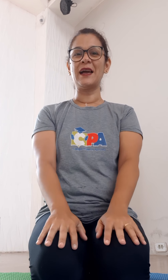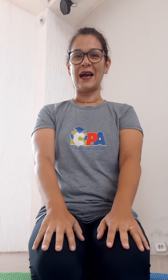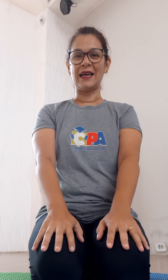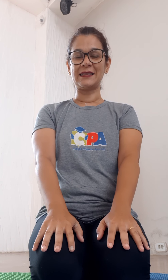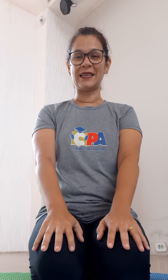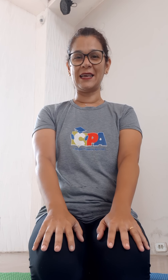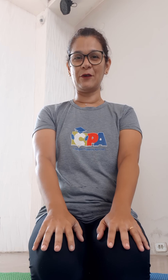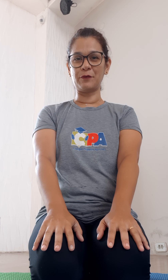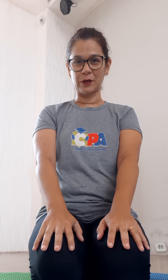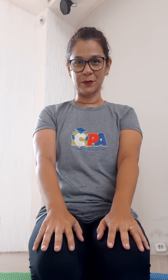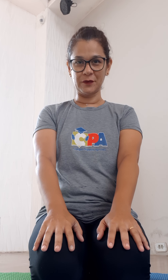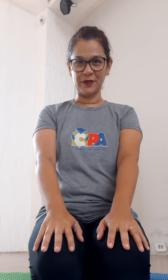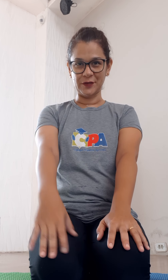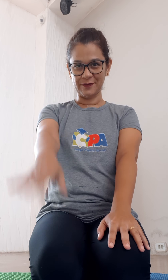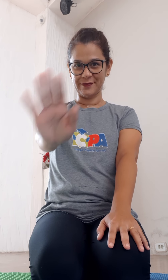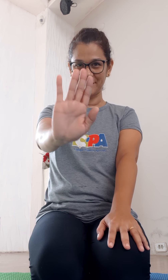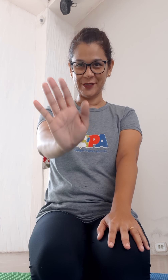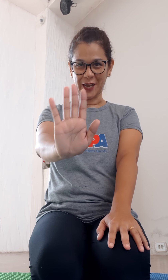até o próximo vídeo. Tchau!